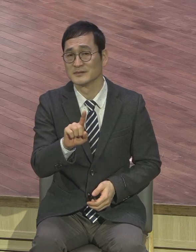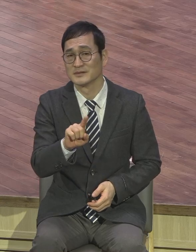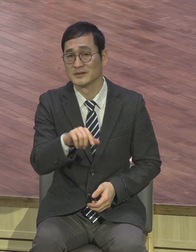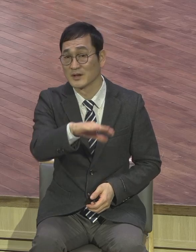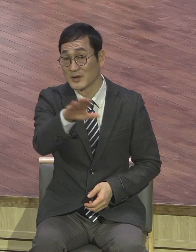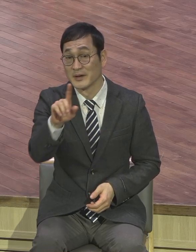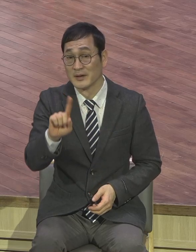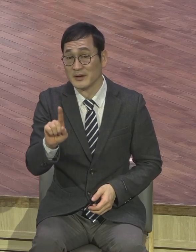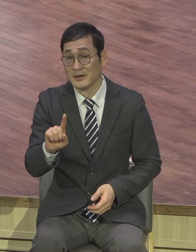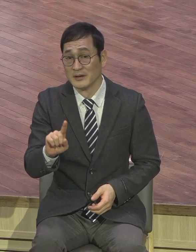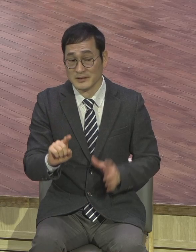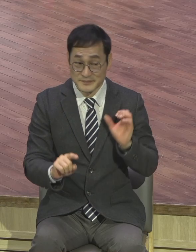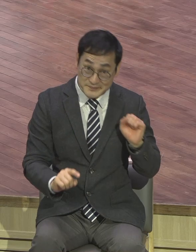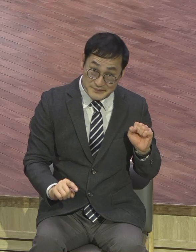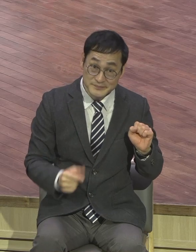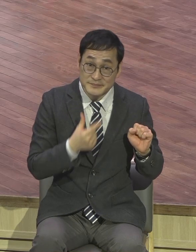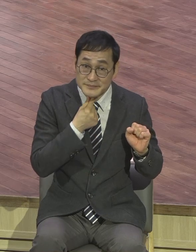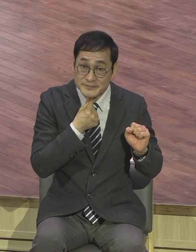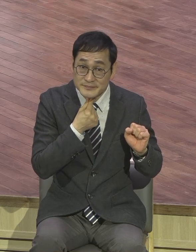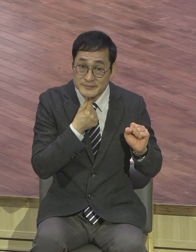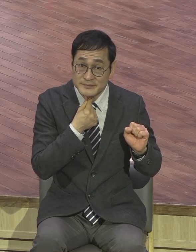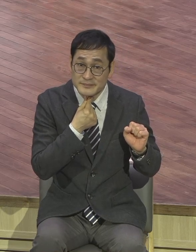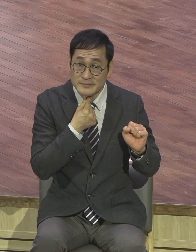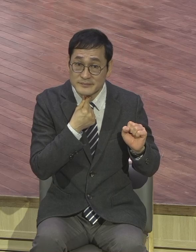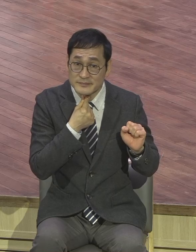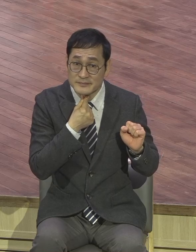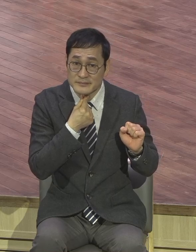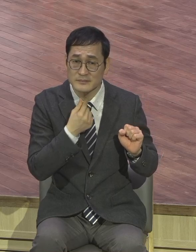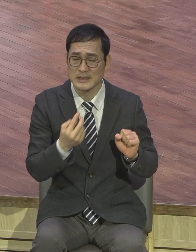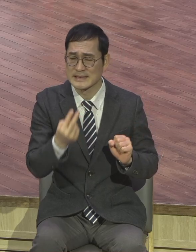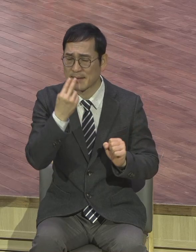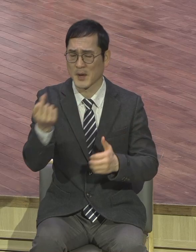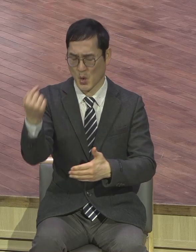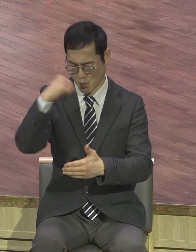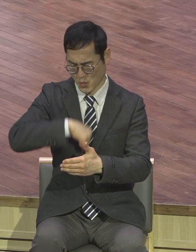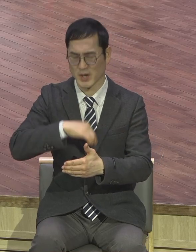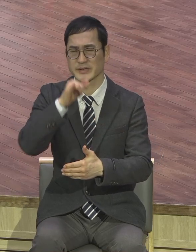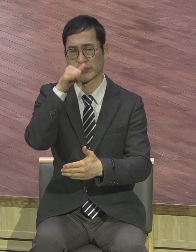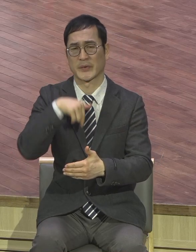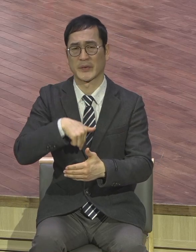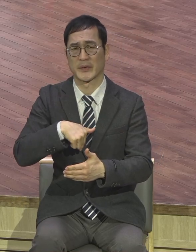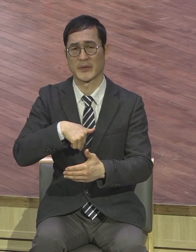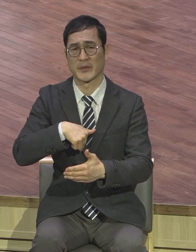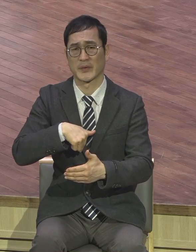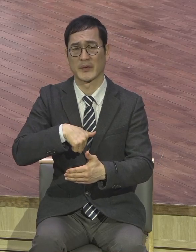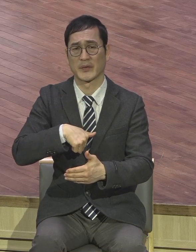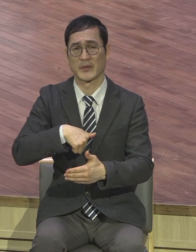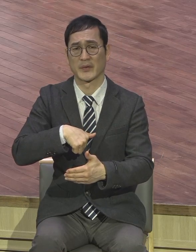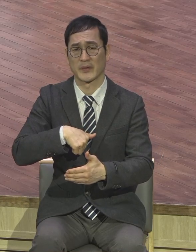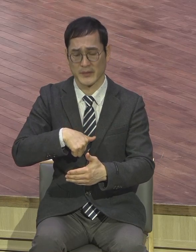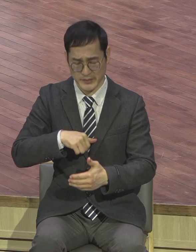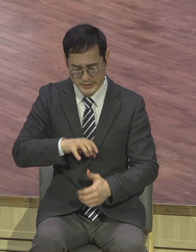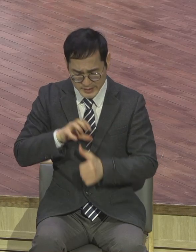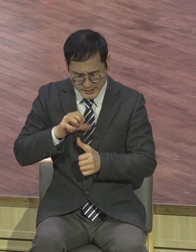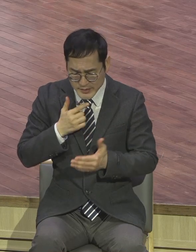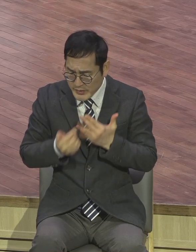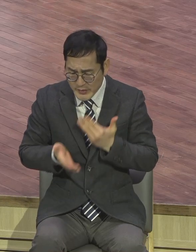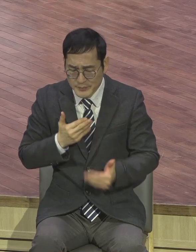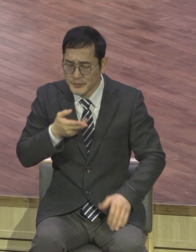생명 가진 게 가진 줄도 몰라. 생명의 능력이 어마어마한 줄도 몰라. 처음도 못해봤어. 잘한다라고 느끼지도